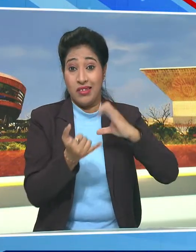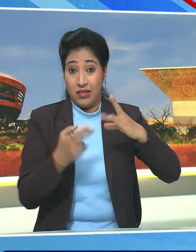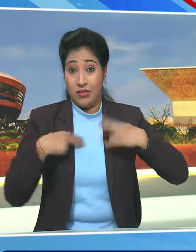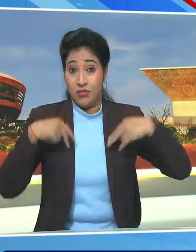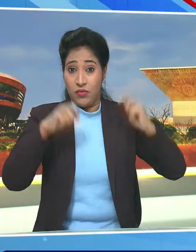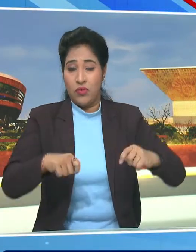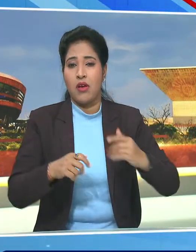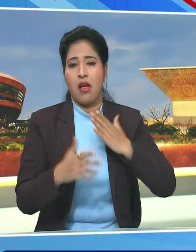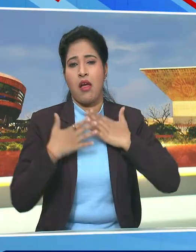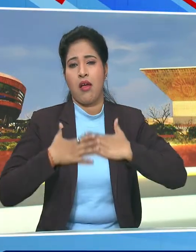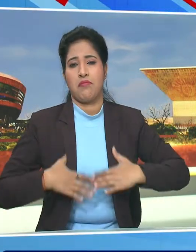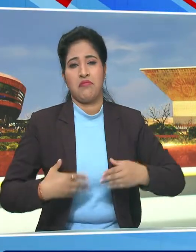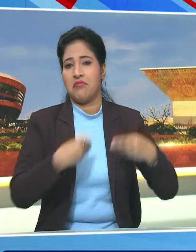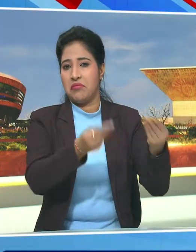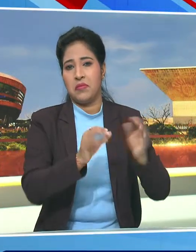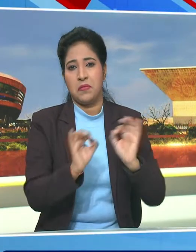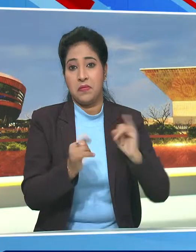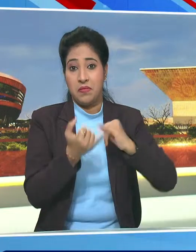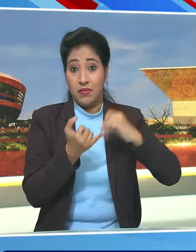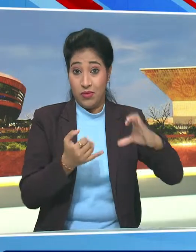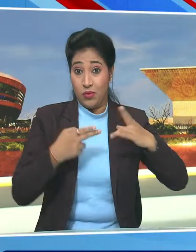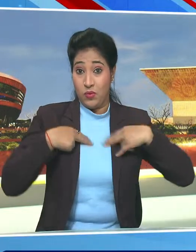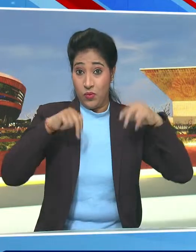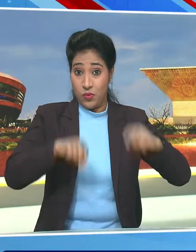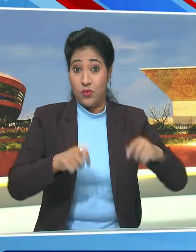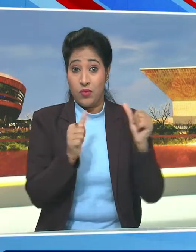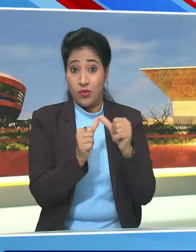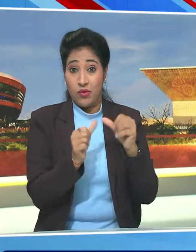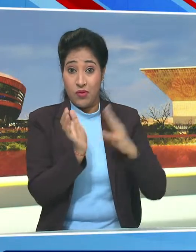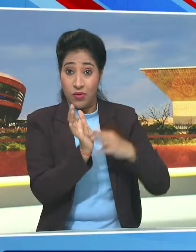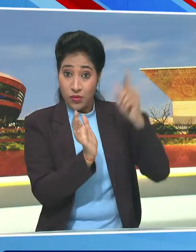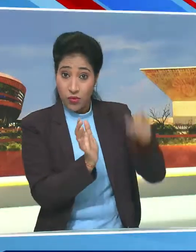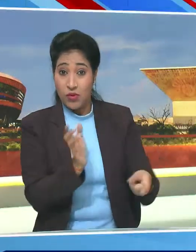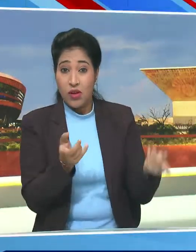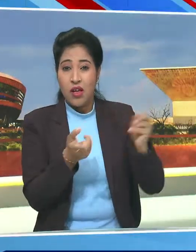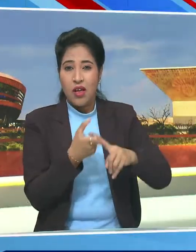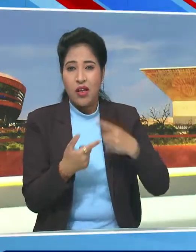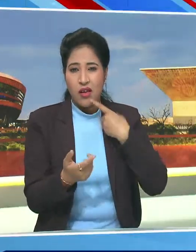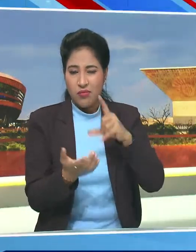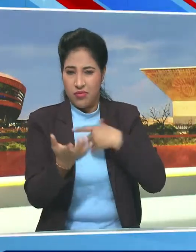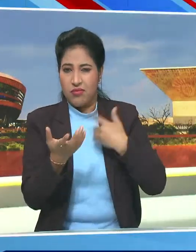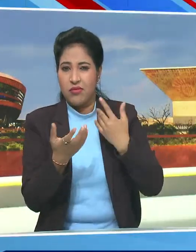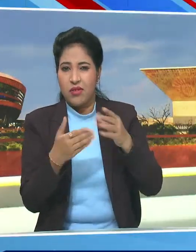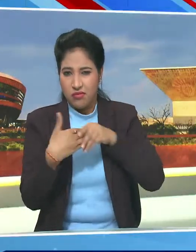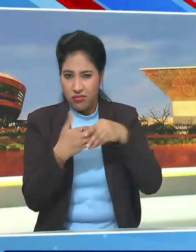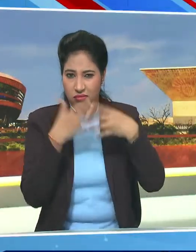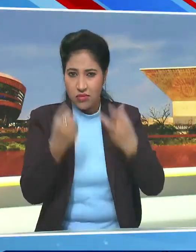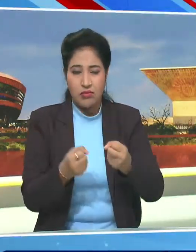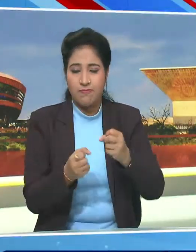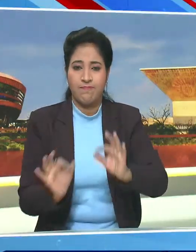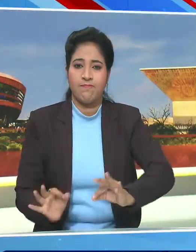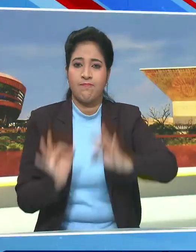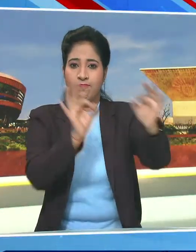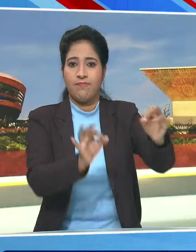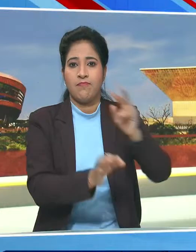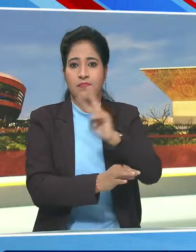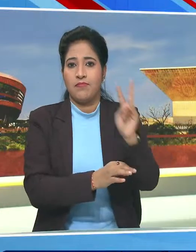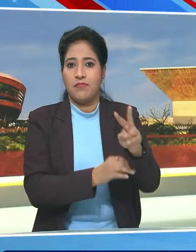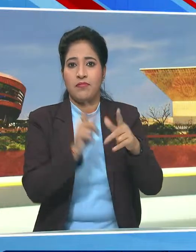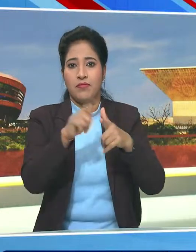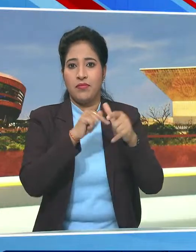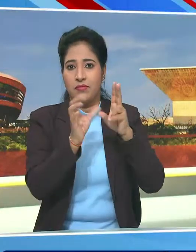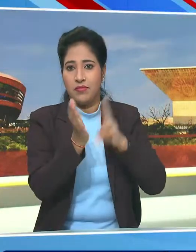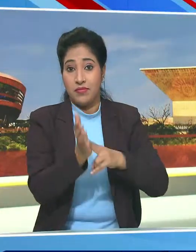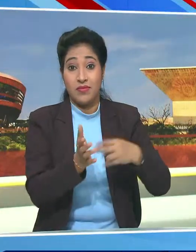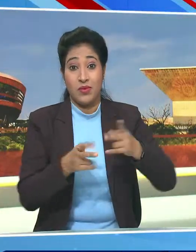है सुप्रिम कोट ने अनुप्रता मंडल की जबानत याशका पर सुनवाई 22 जनवरी तक टाल दी है शीर शादालत